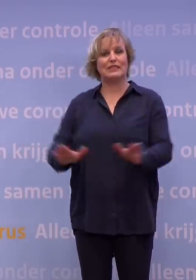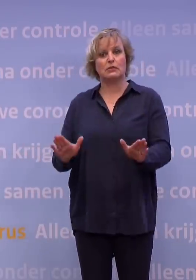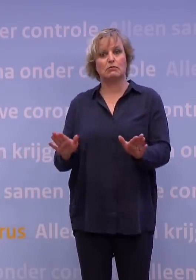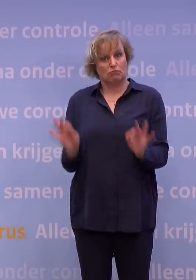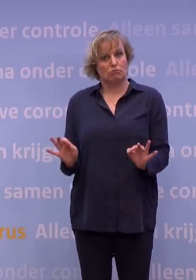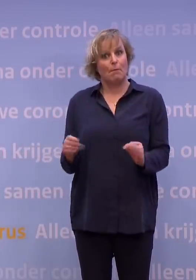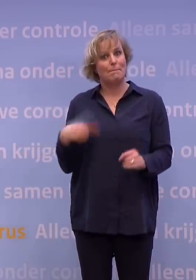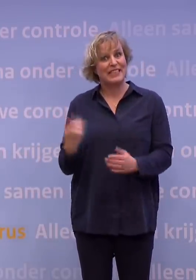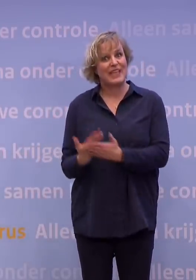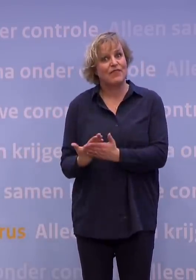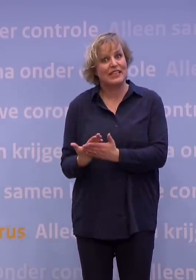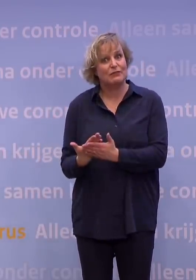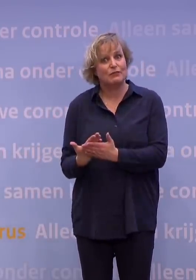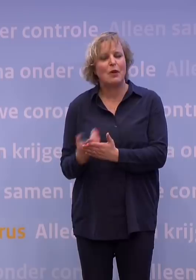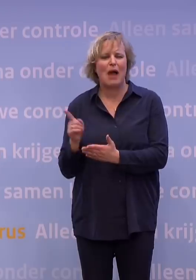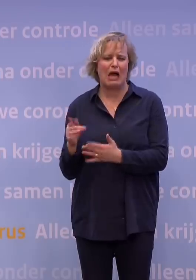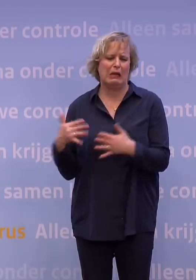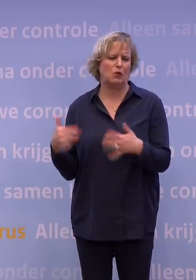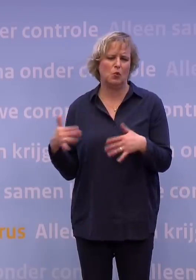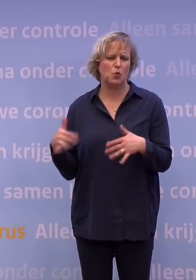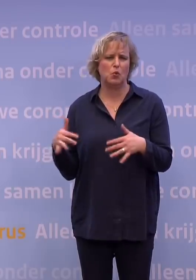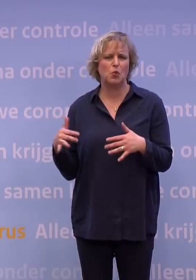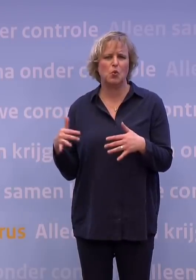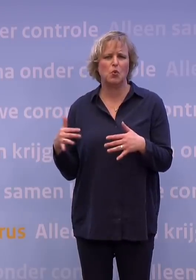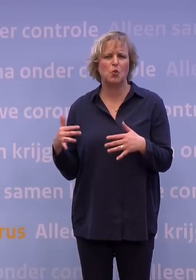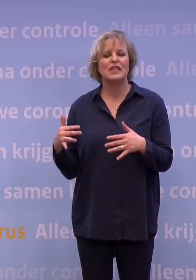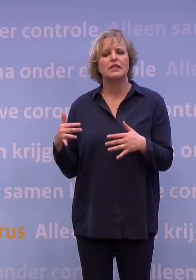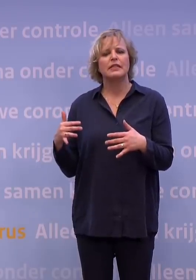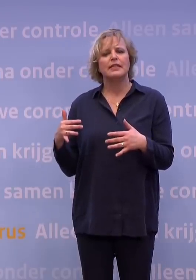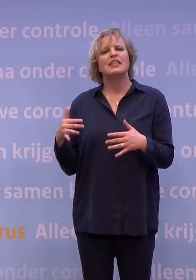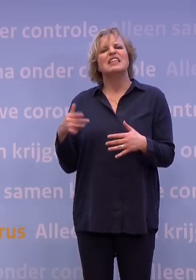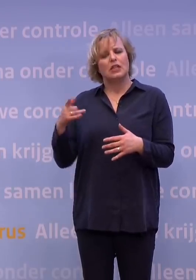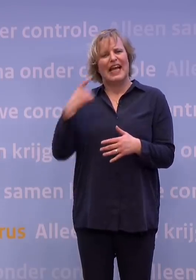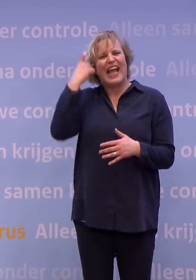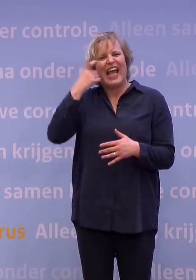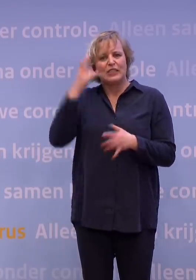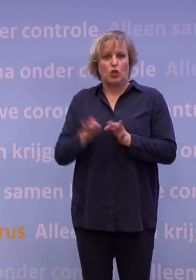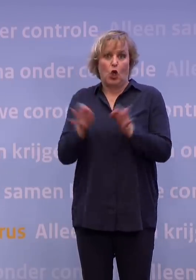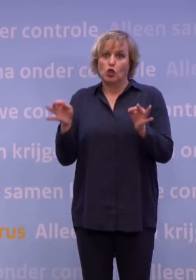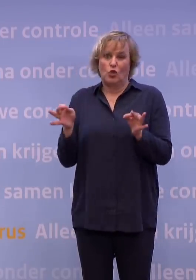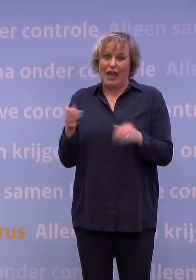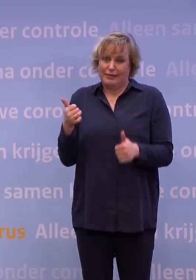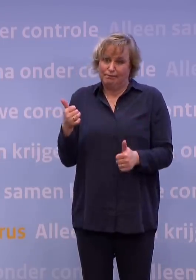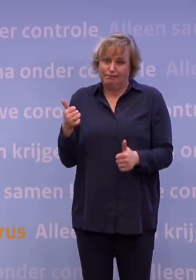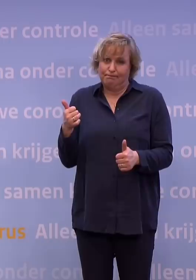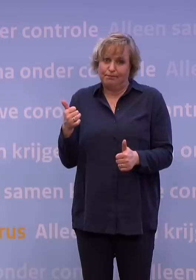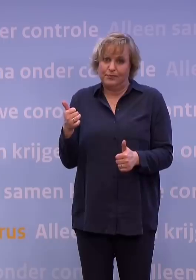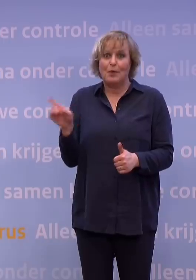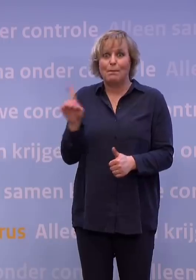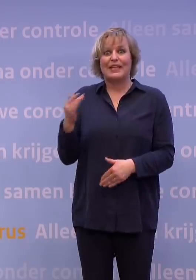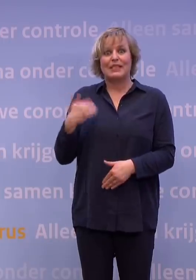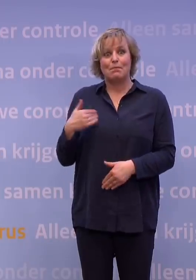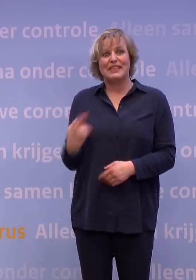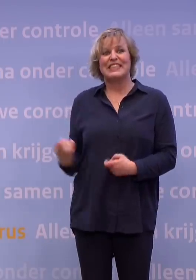bestrijding van het virus. Maar dat is wel heel dodelijk voor, nou niet letterlijk, maar voor je geestelijke gezondheid. En dat betekent dat mensen het extra